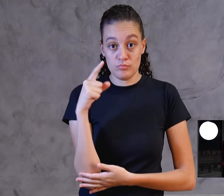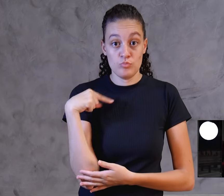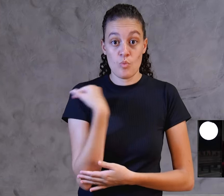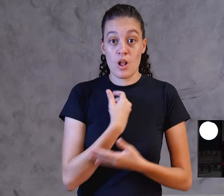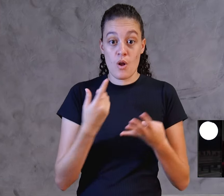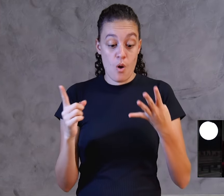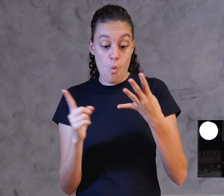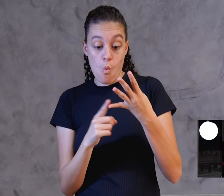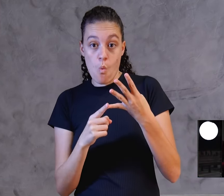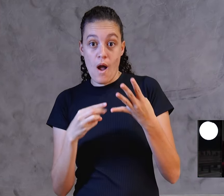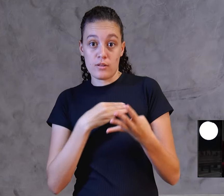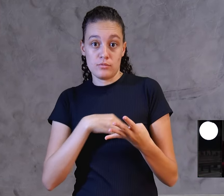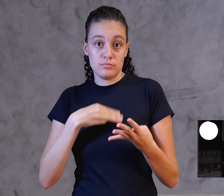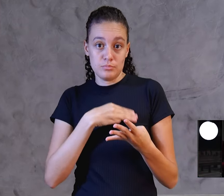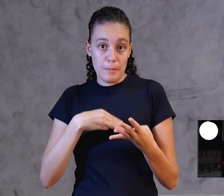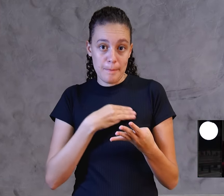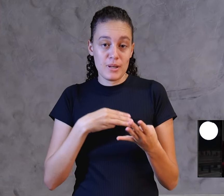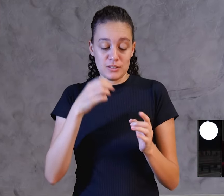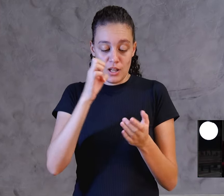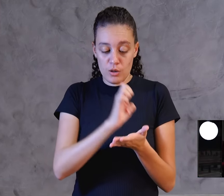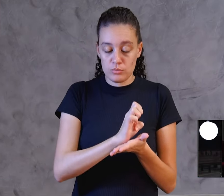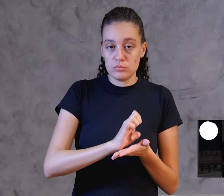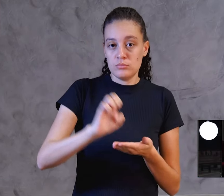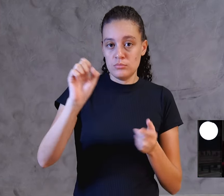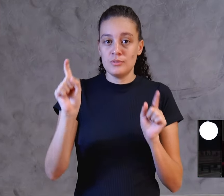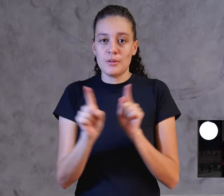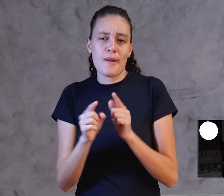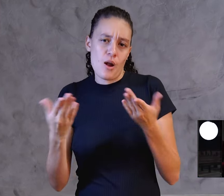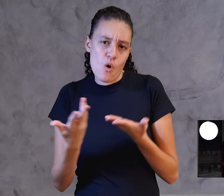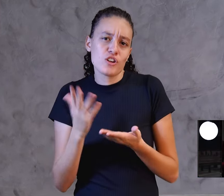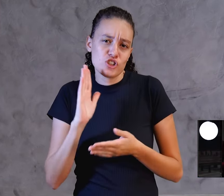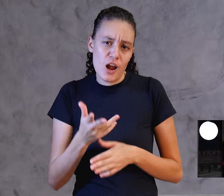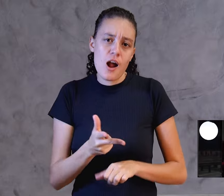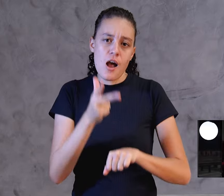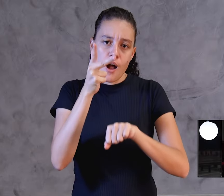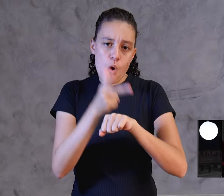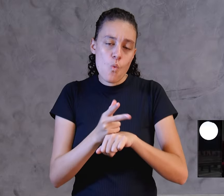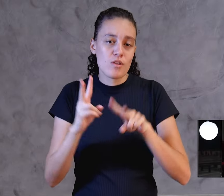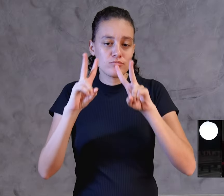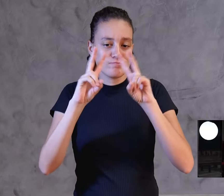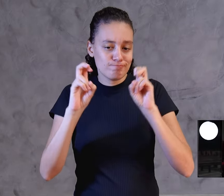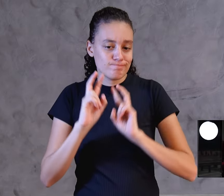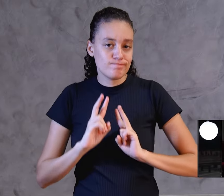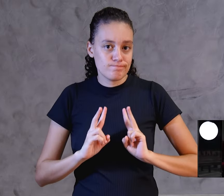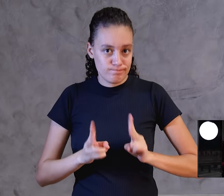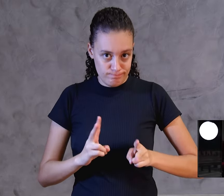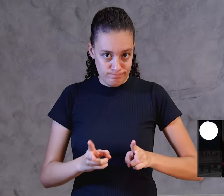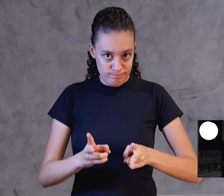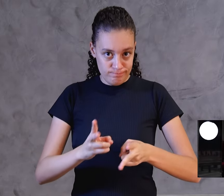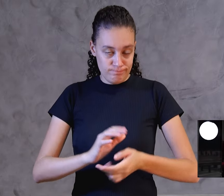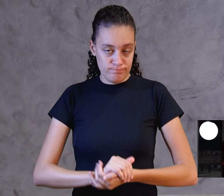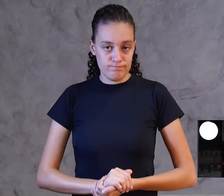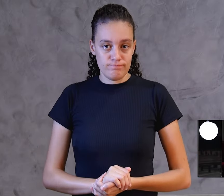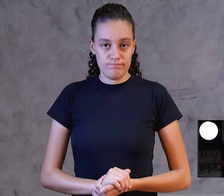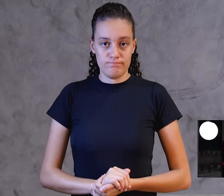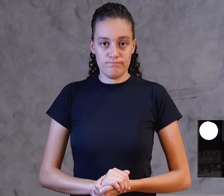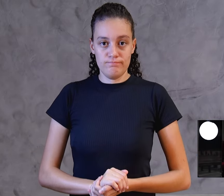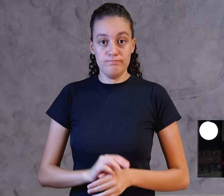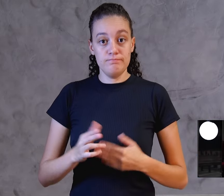Ministério do Profeta Elias, também o nosso quarto vídeo a respeito do assunto. No vídeo passado